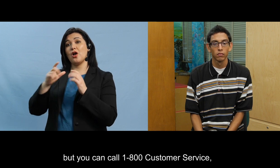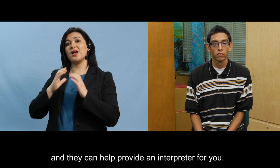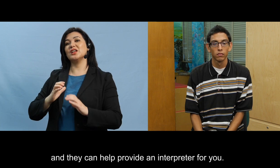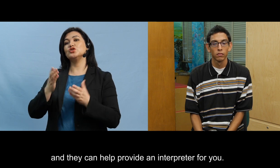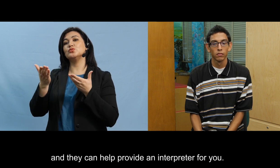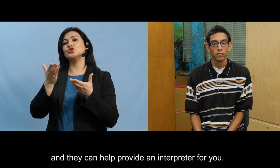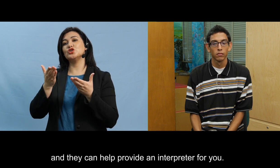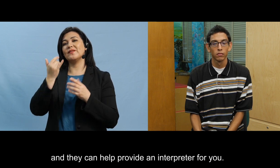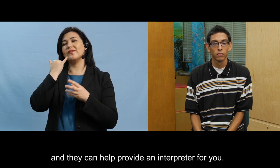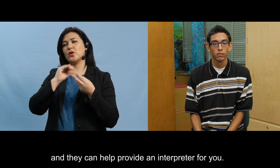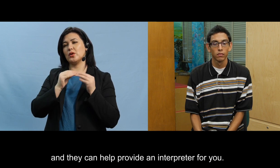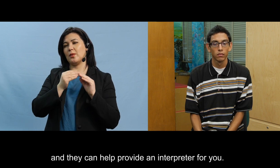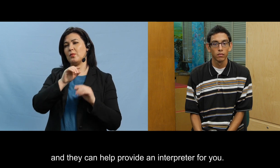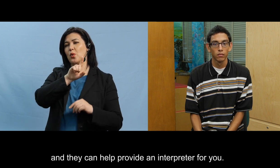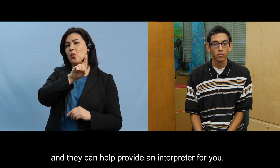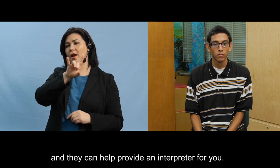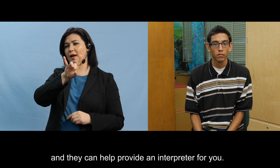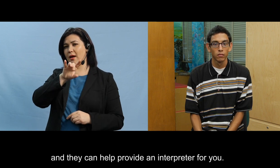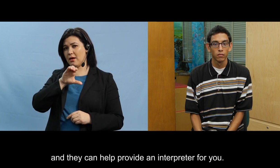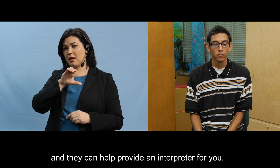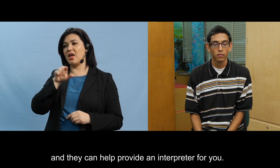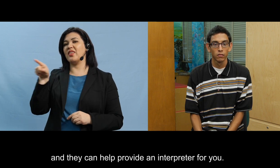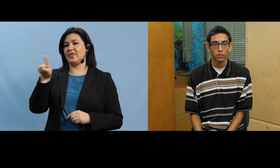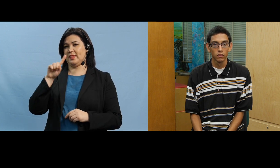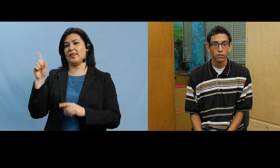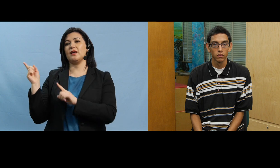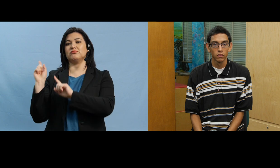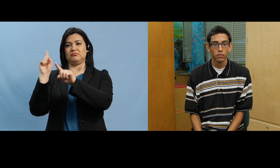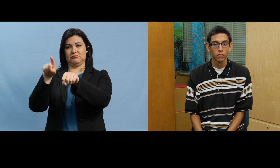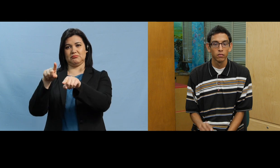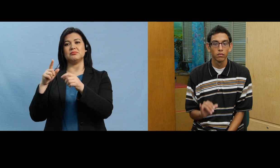service y ellos te pueden proveer un intérprete para ti